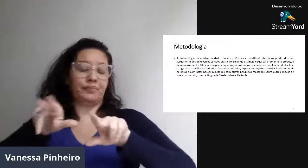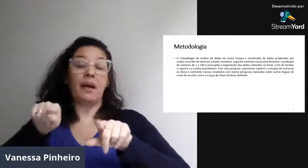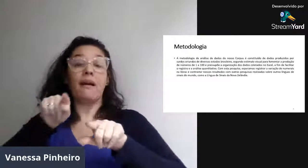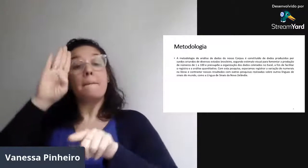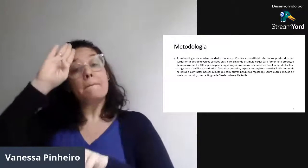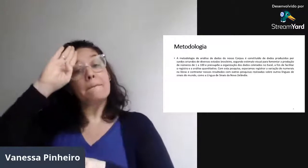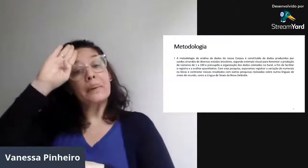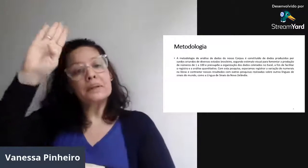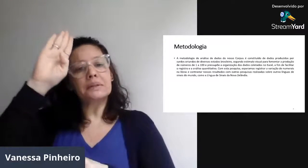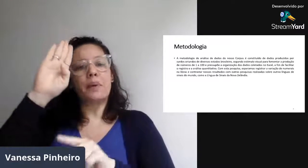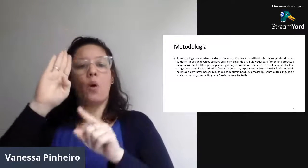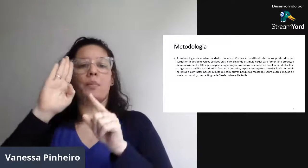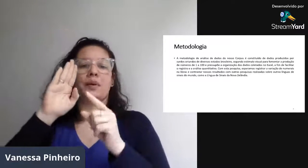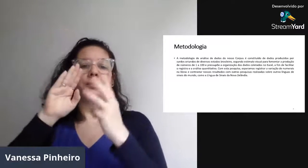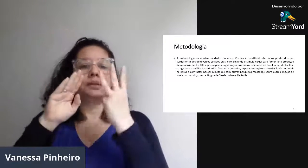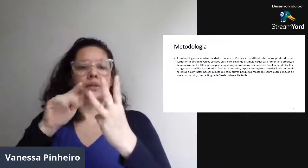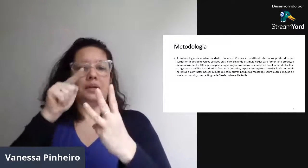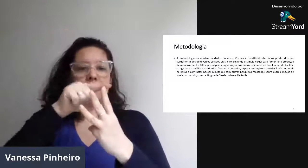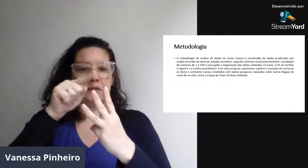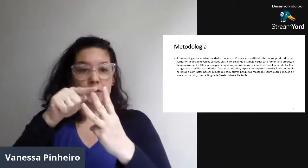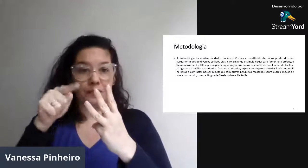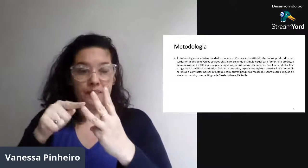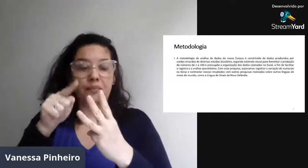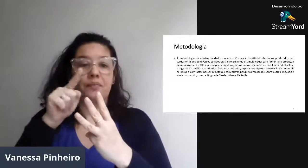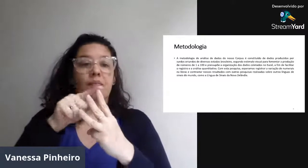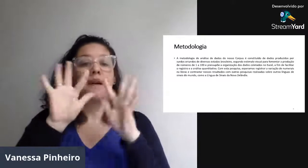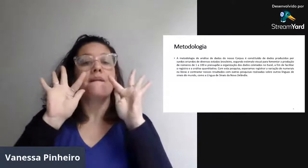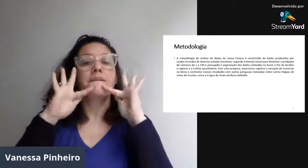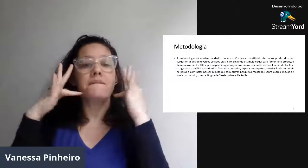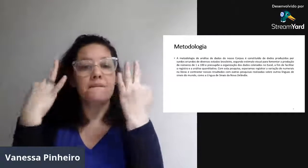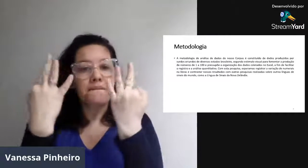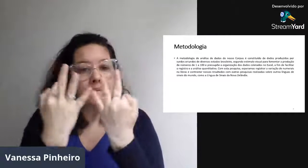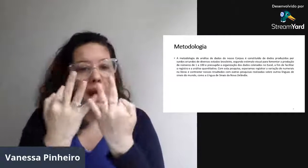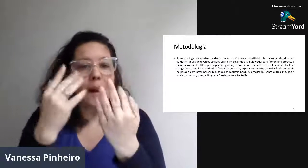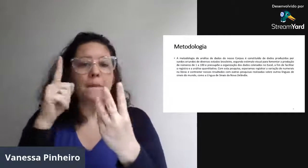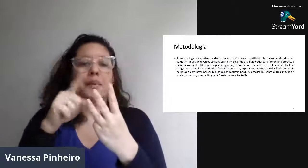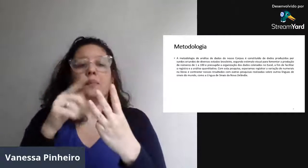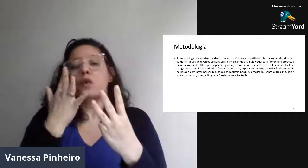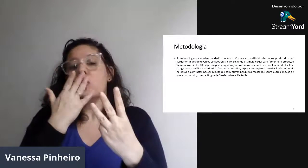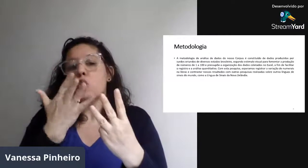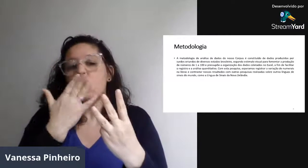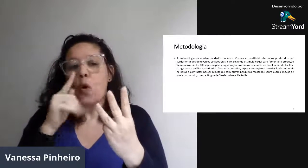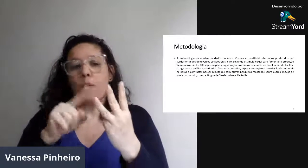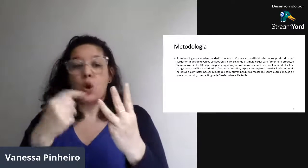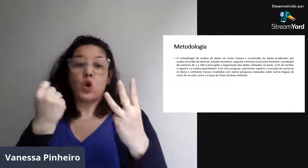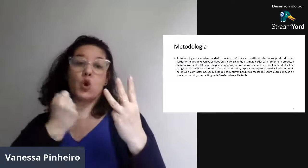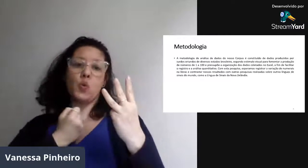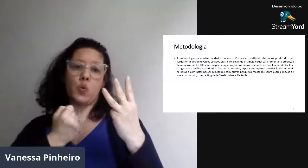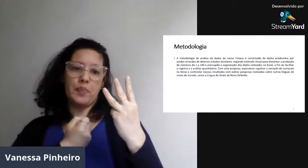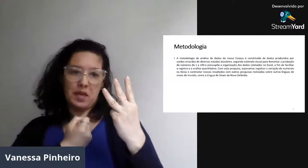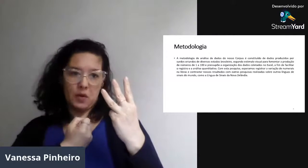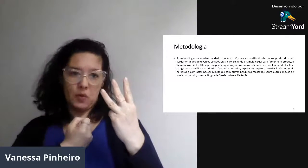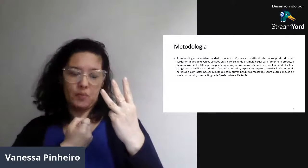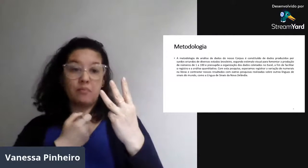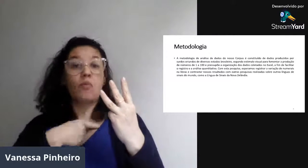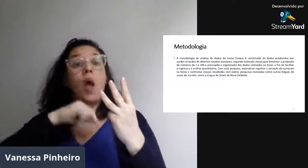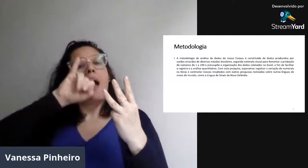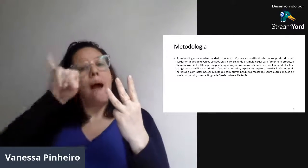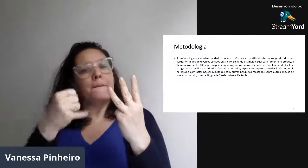E aí, as pessoas foram jogando diversos sinais. Mas, os principais, por exemplo, família, cor e numerais.